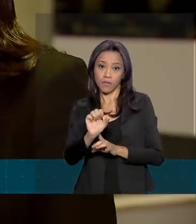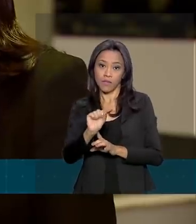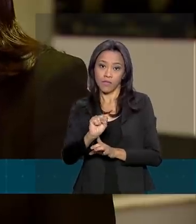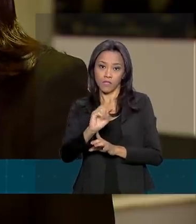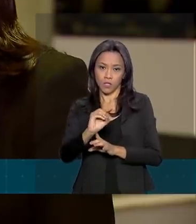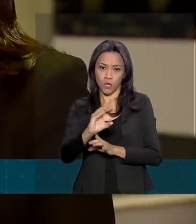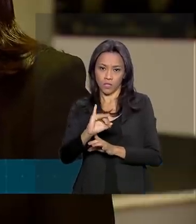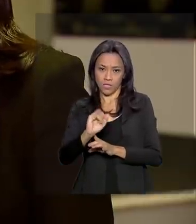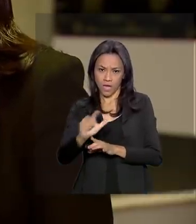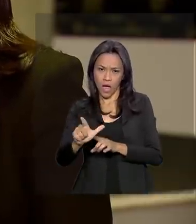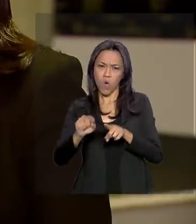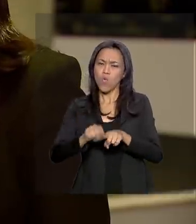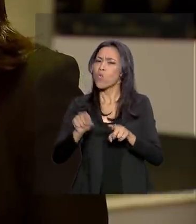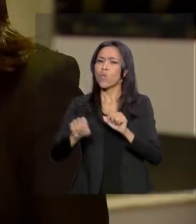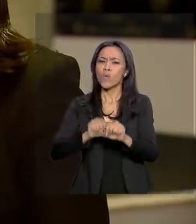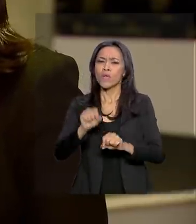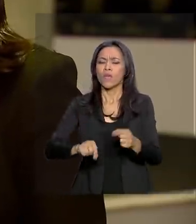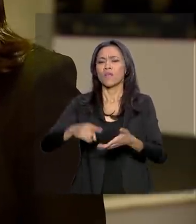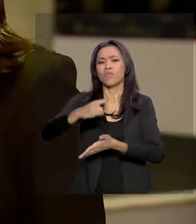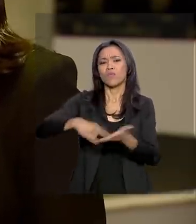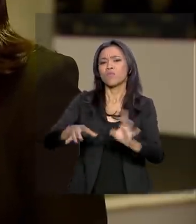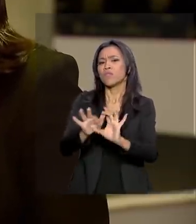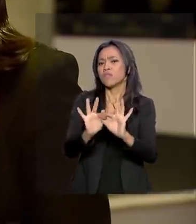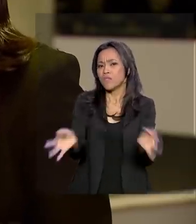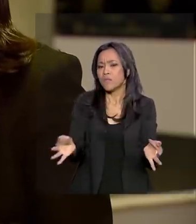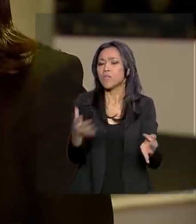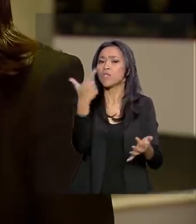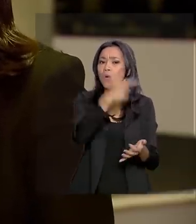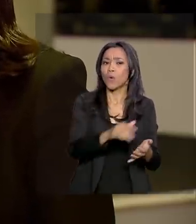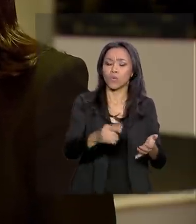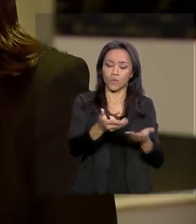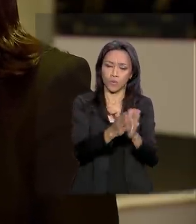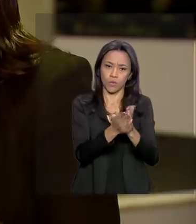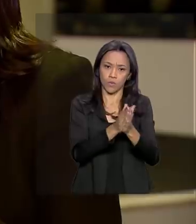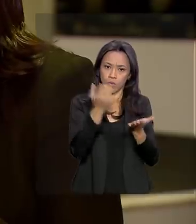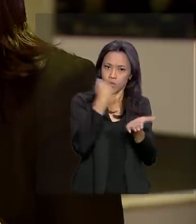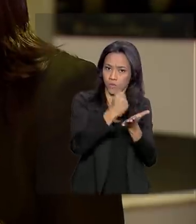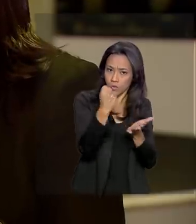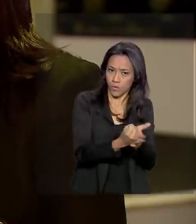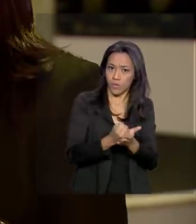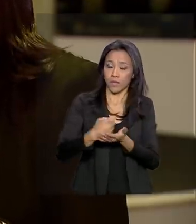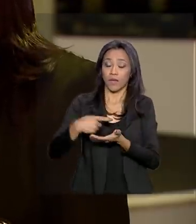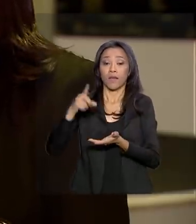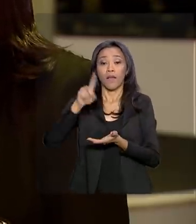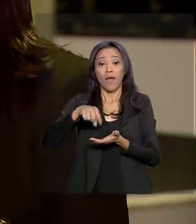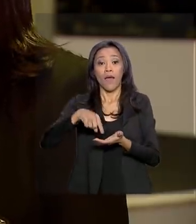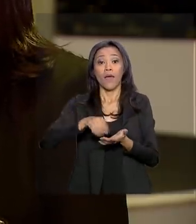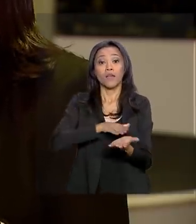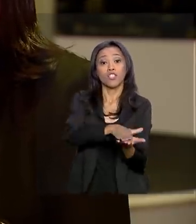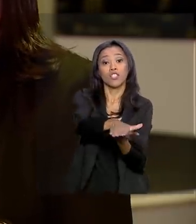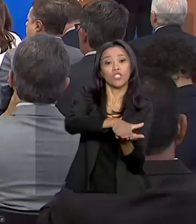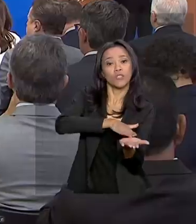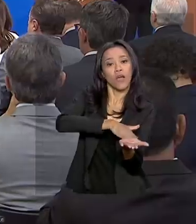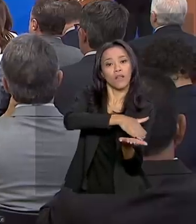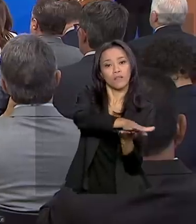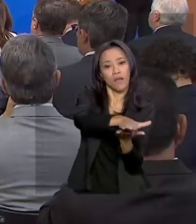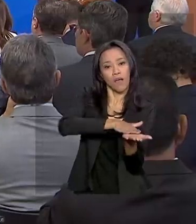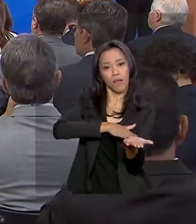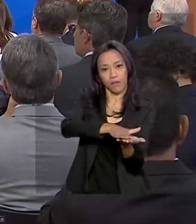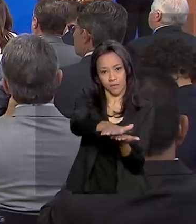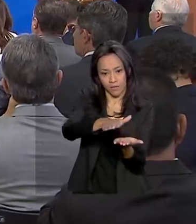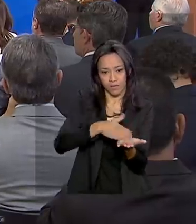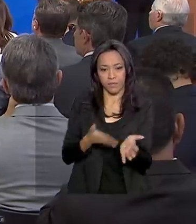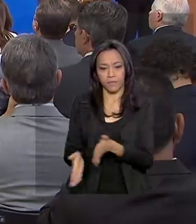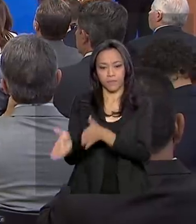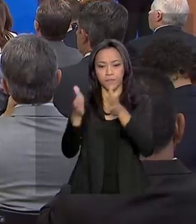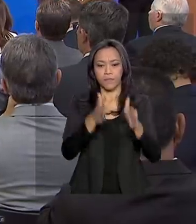simples e determina que documentos, como a carteira de trabalho e as certidões de cartório, passem a ser digitalizados. Segundo o